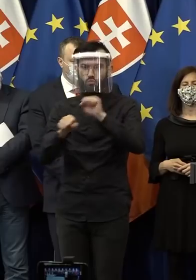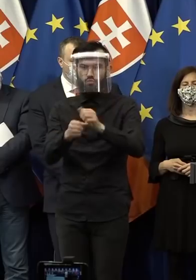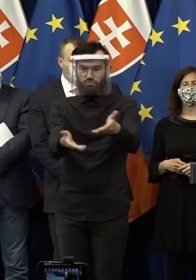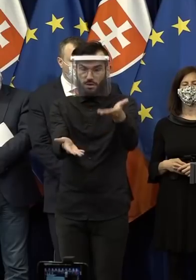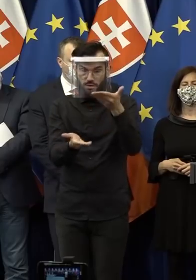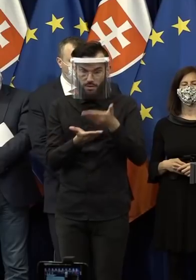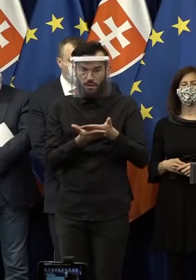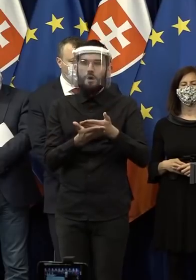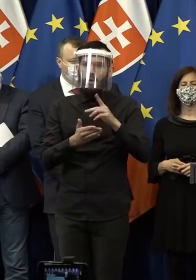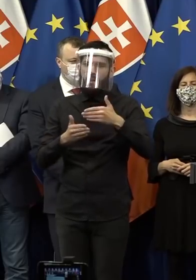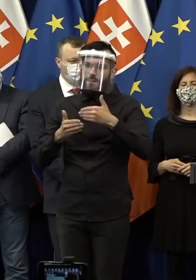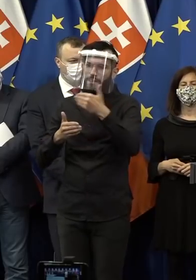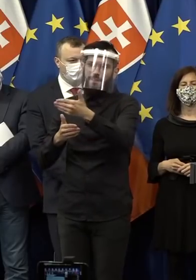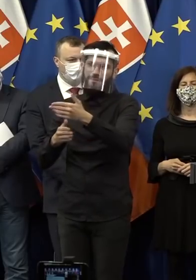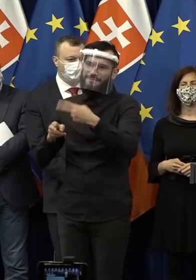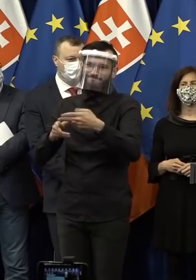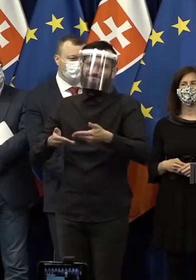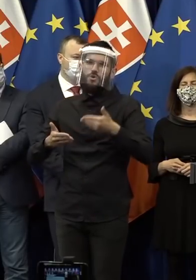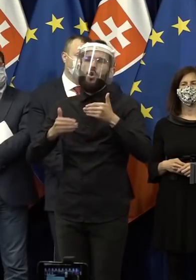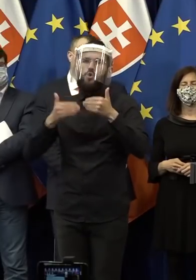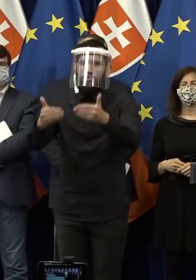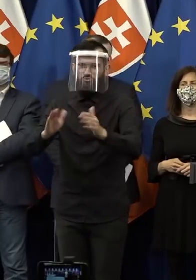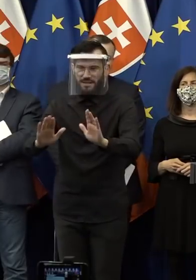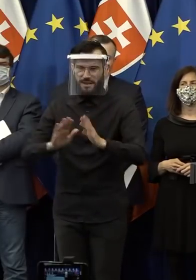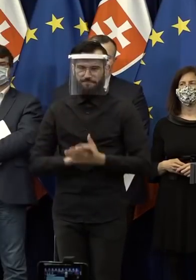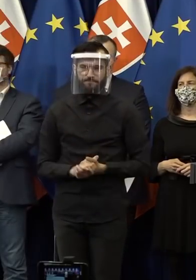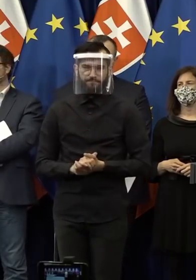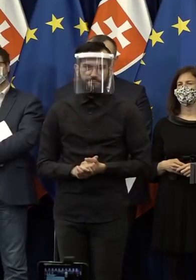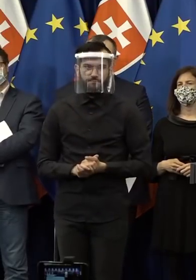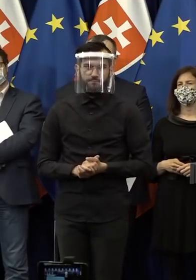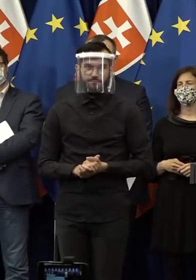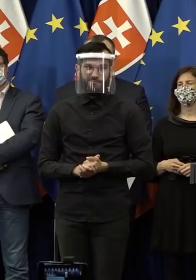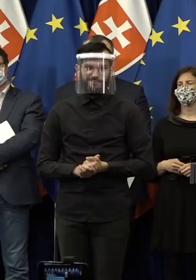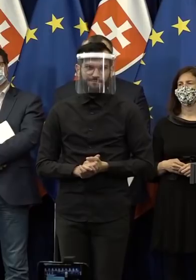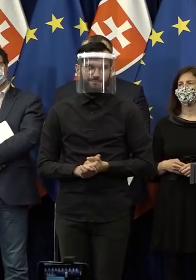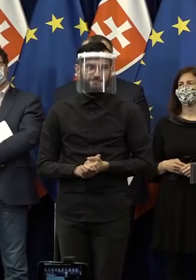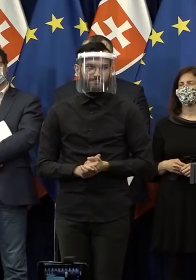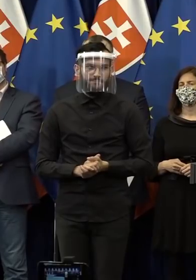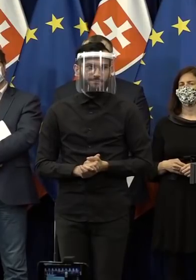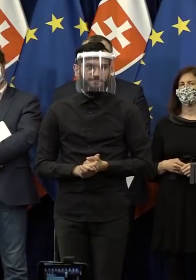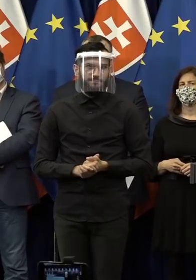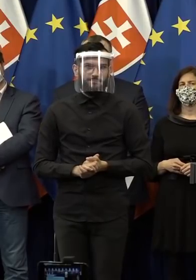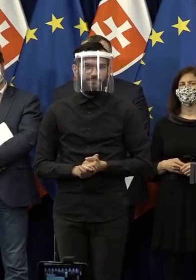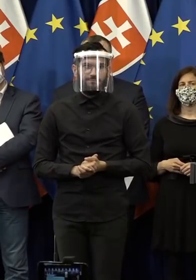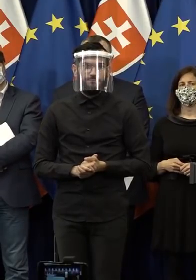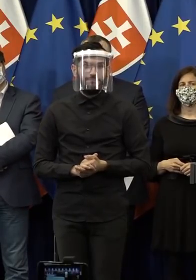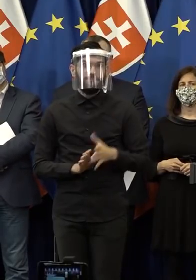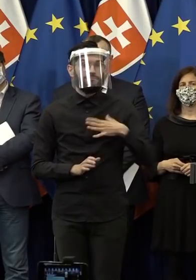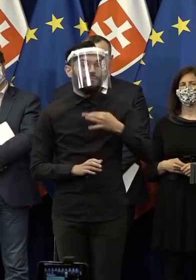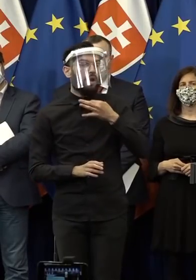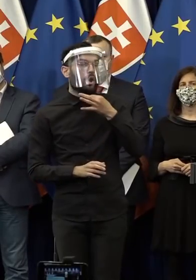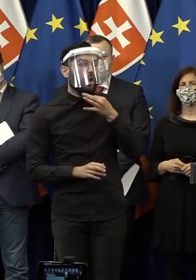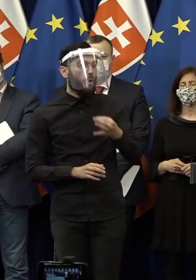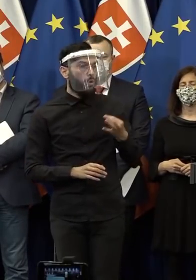parlamentu v najbližších mesiecoch nedostane. Ďakujeme. Újsol. Gábor Címer, Deník Újsol. Ja sa chcem